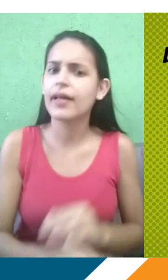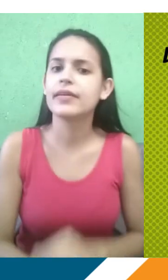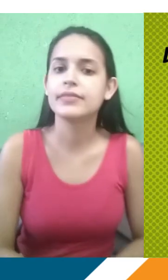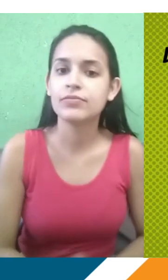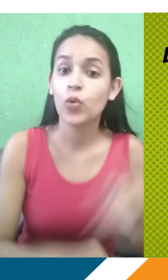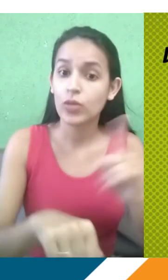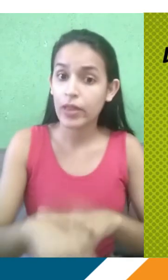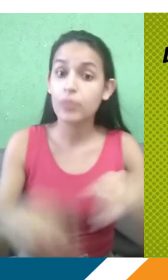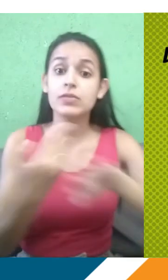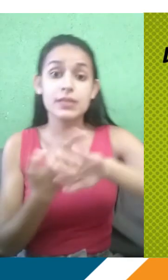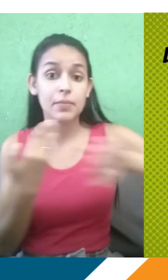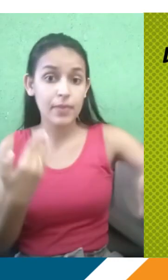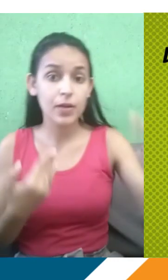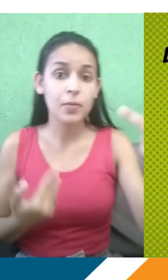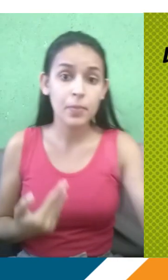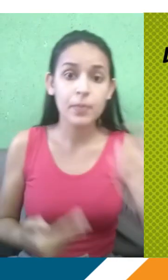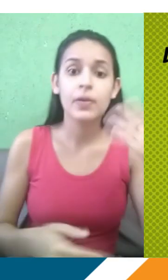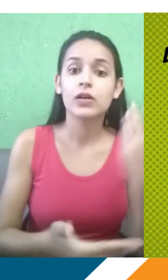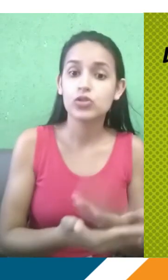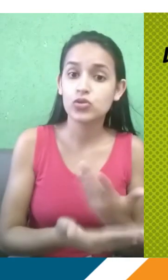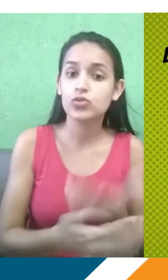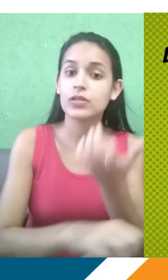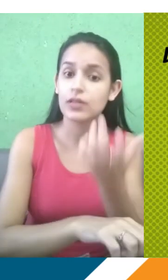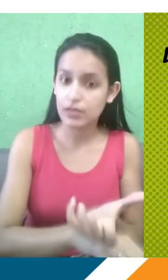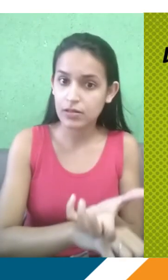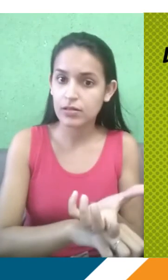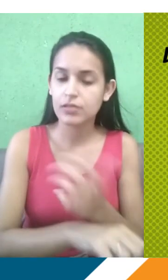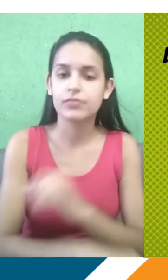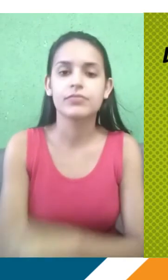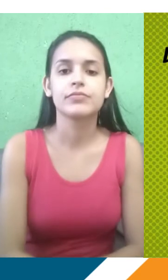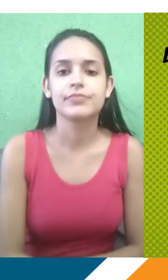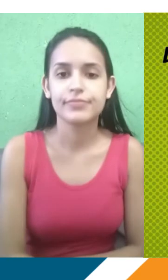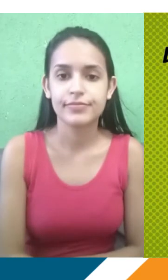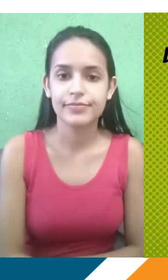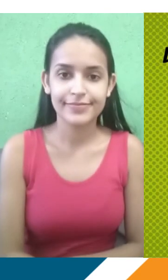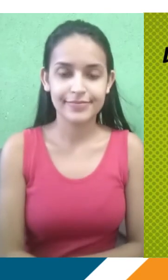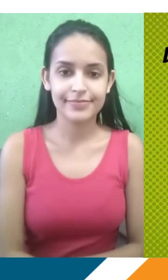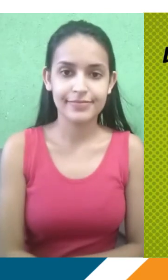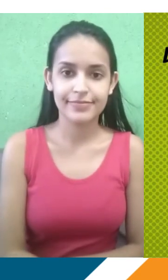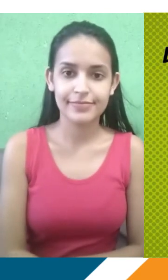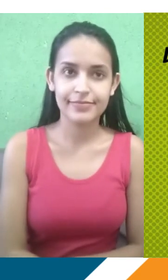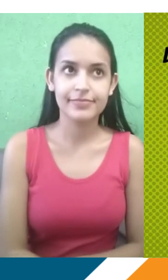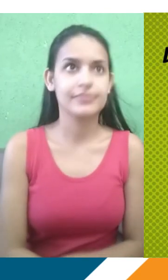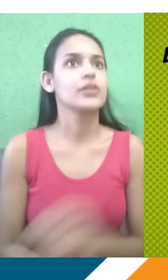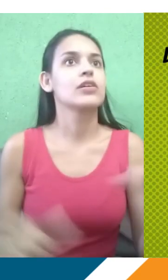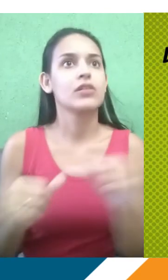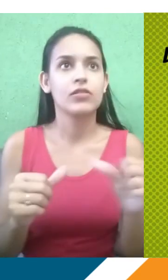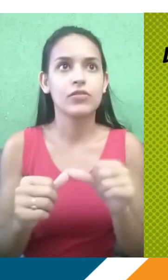espaço de tempo reservado para estudar X matéria nesse dia, Y matéria naquele dia. E, assim, refaçam os planos